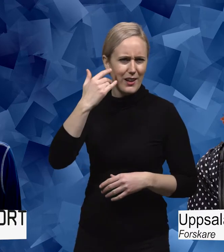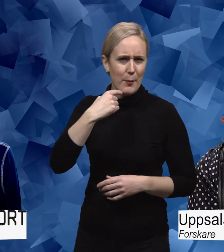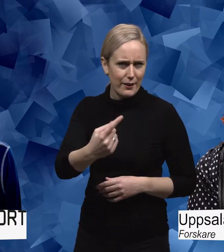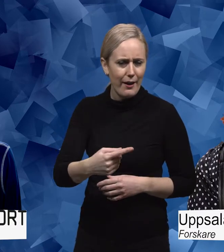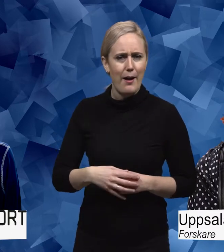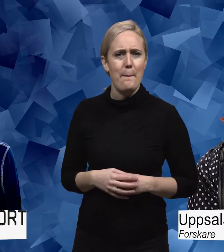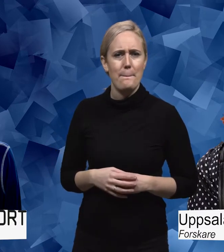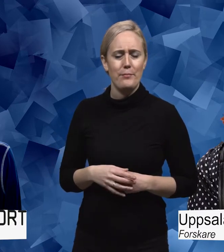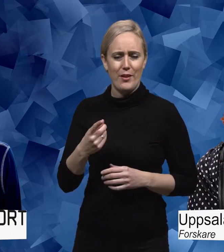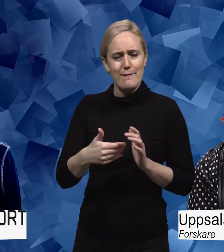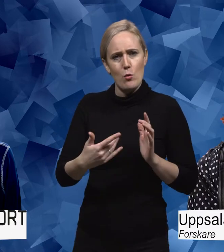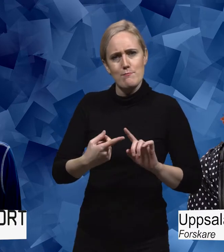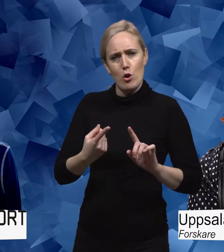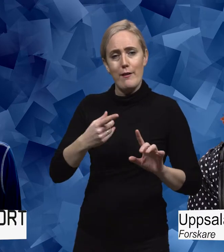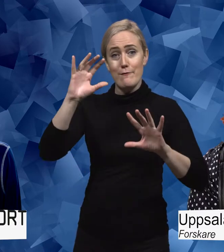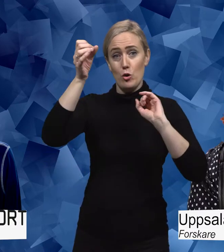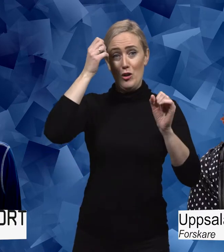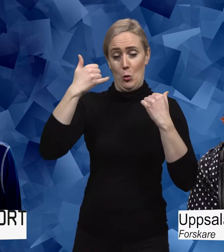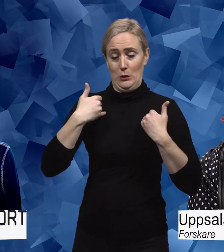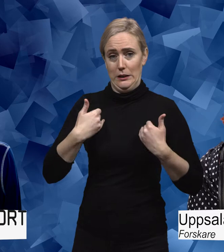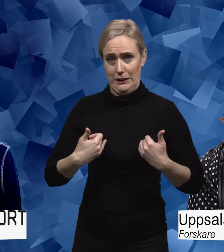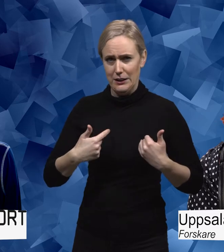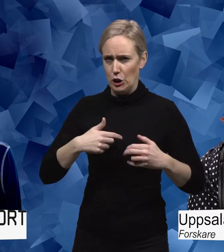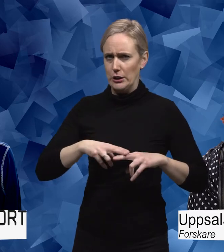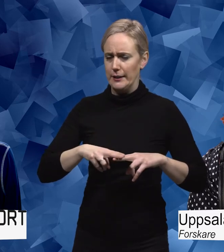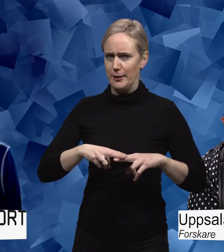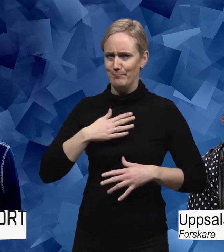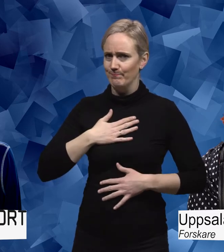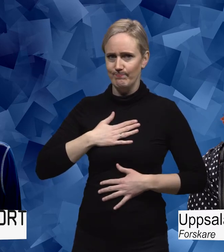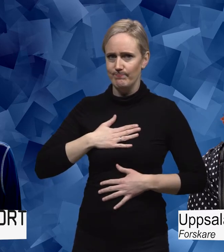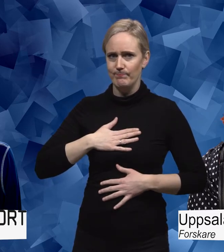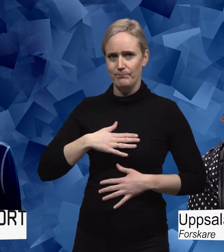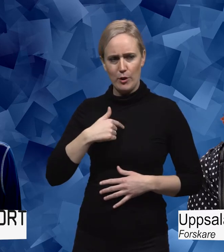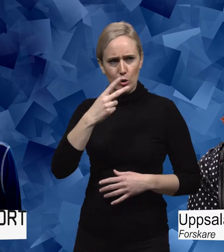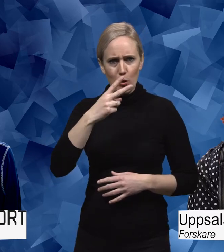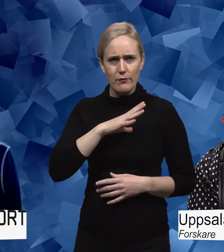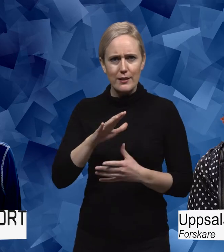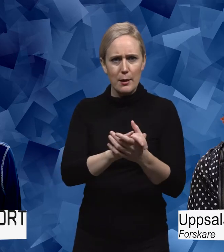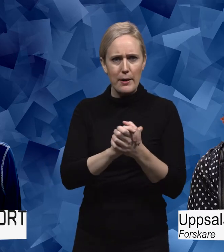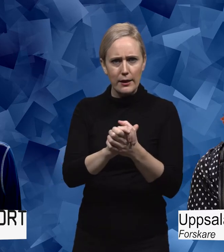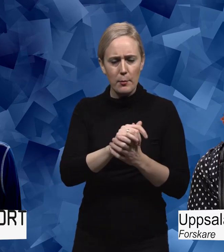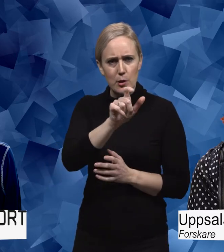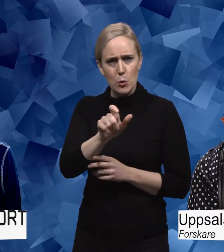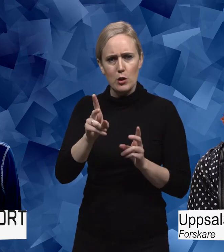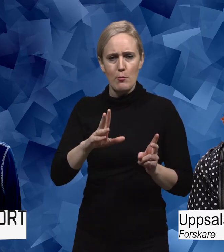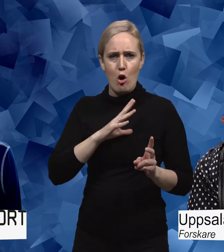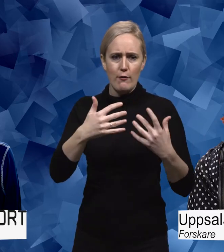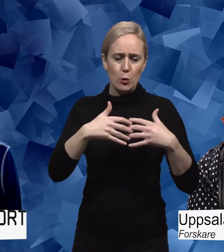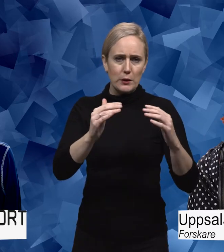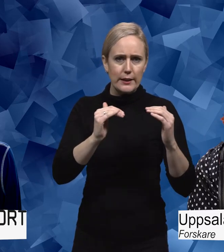Det grundade sig i en frustration som jag hade. Jag såg en gemensamt som många personer med egen erfarenhet av sjukdom eller funktionsnedsättning